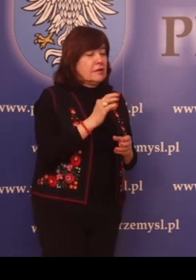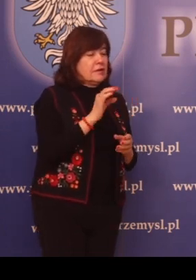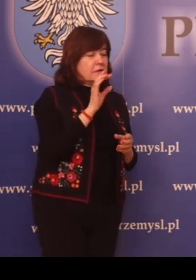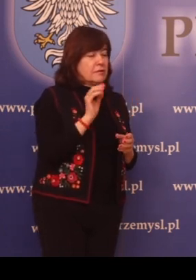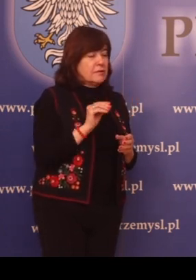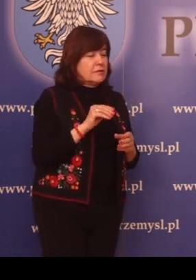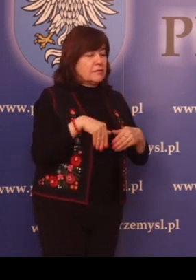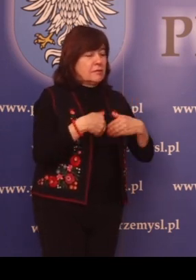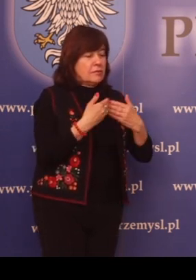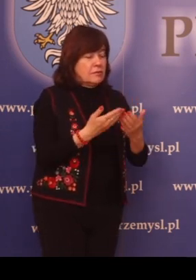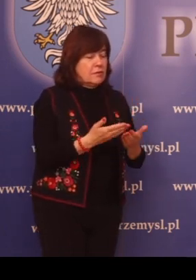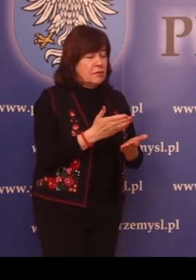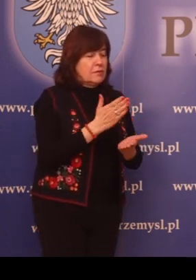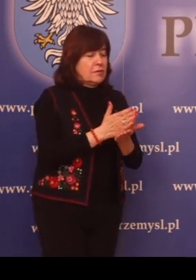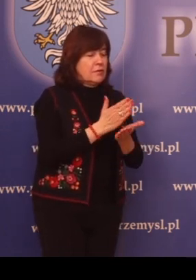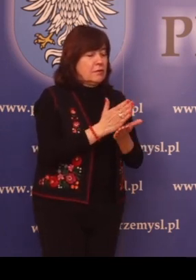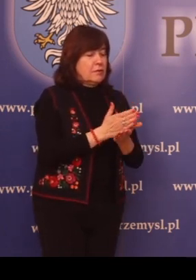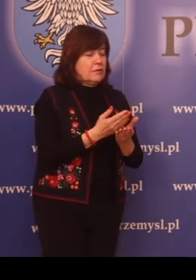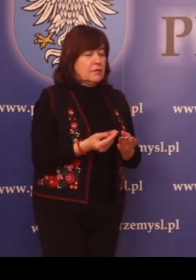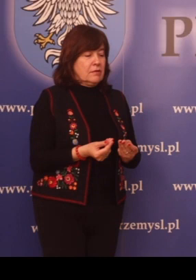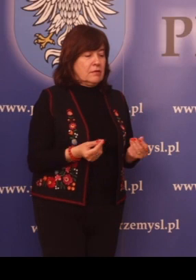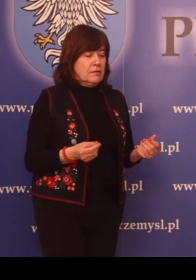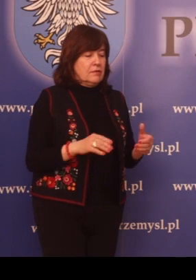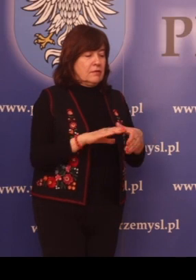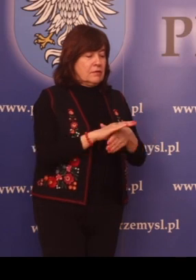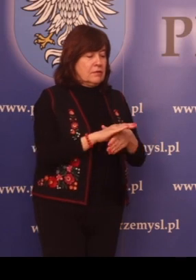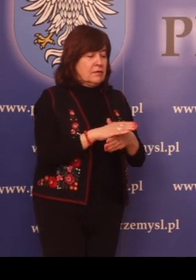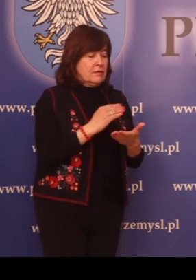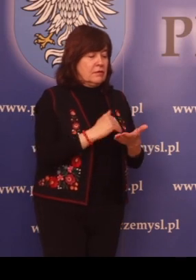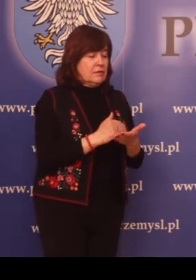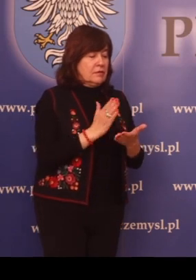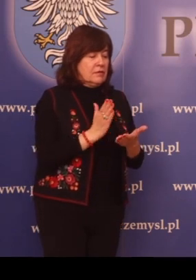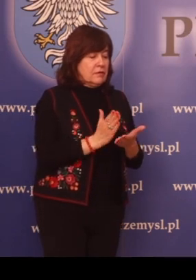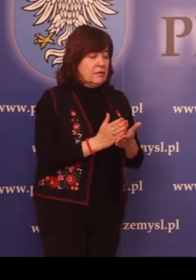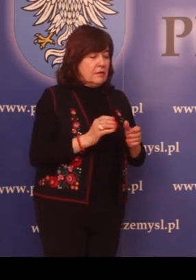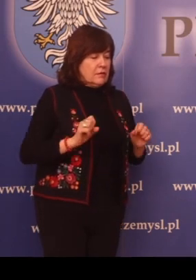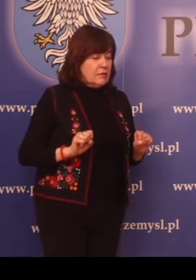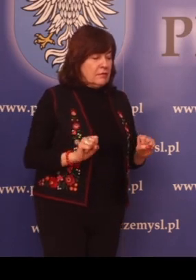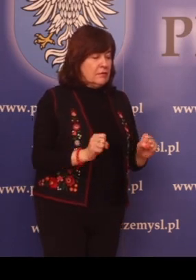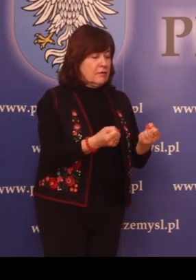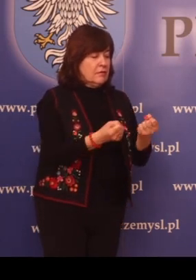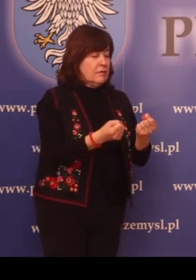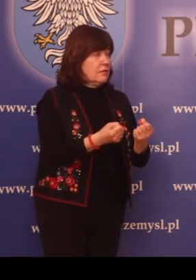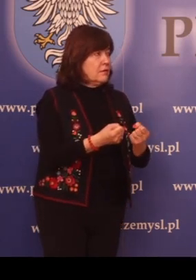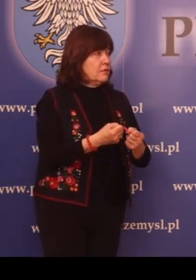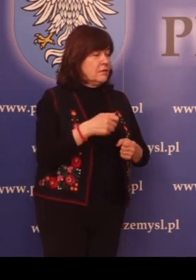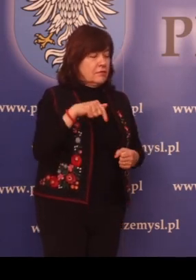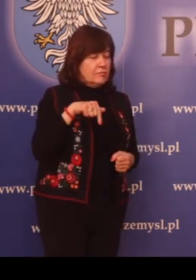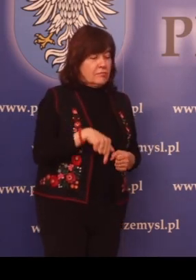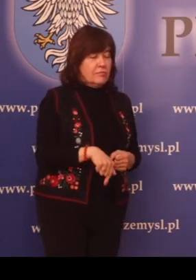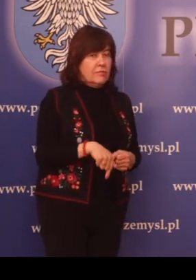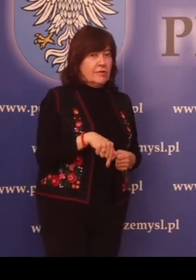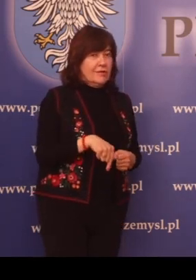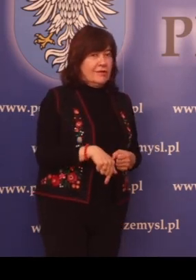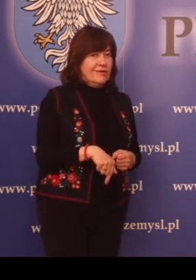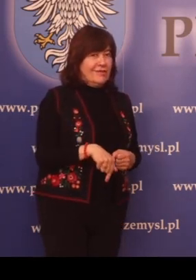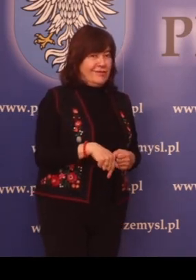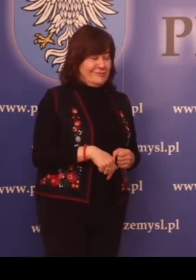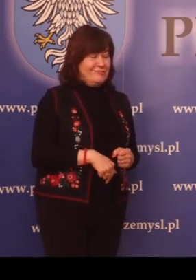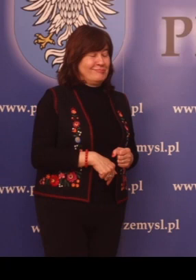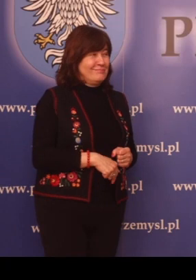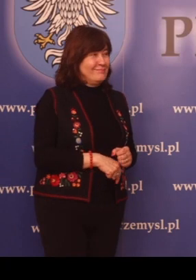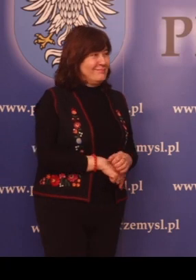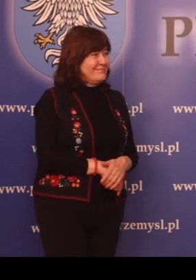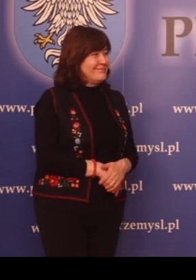pomocy finansowej w ramach poddziałania wsparcie na inwestycje zwiększające